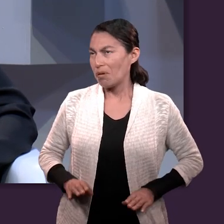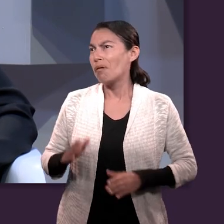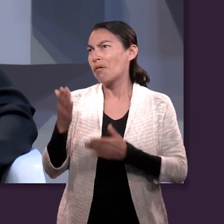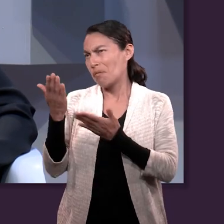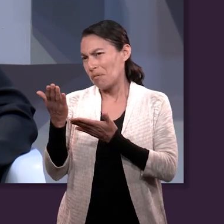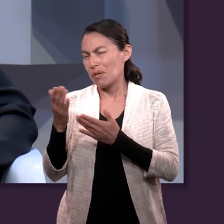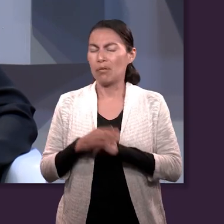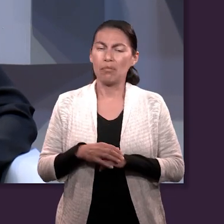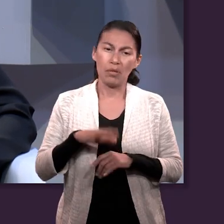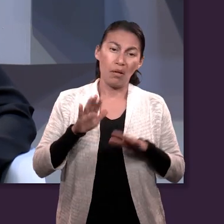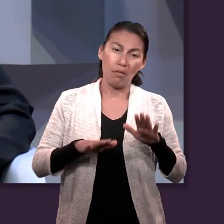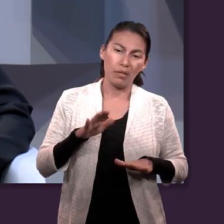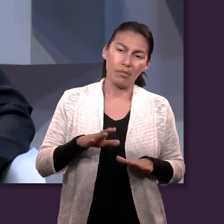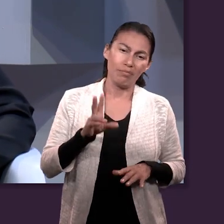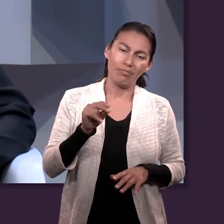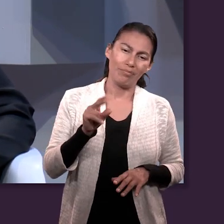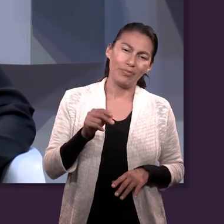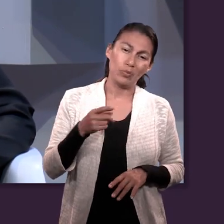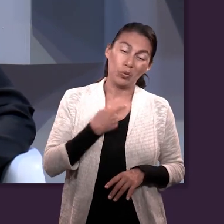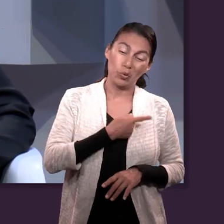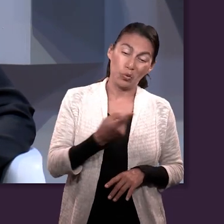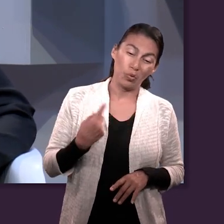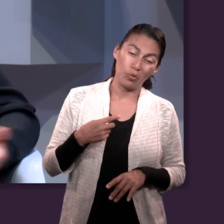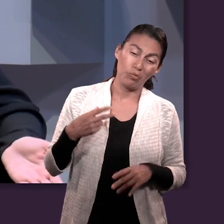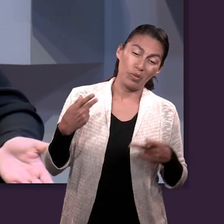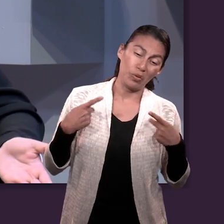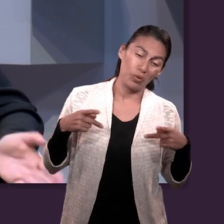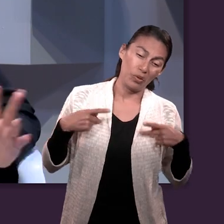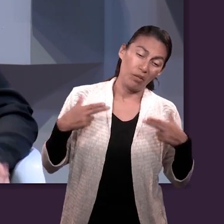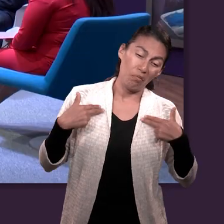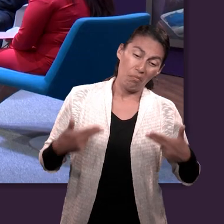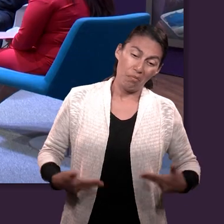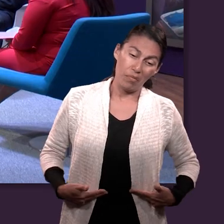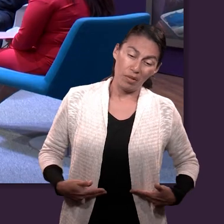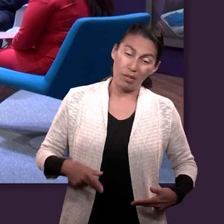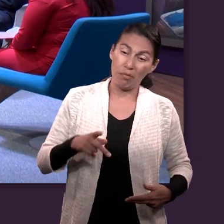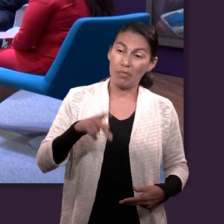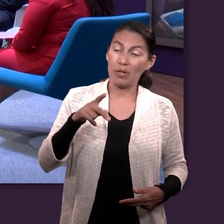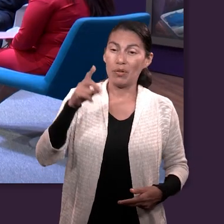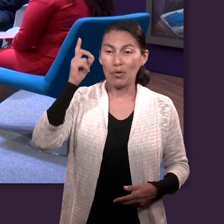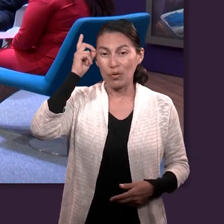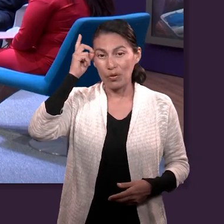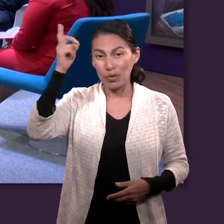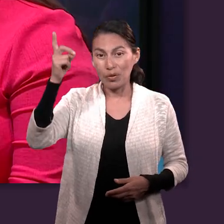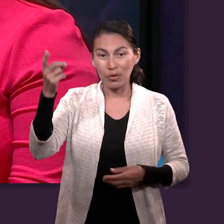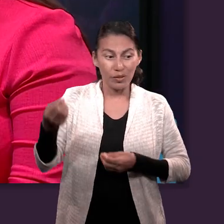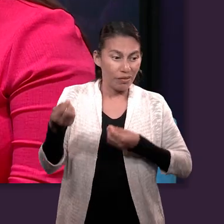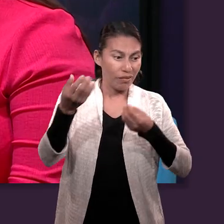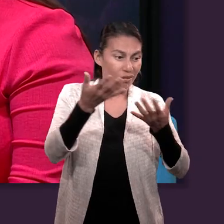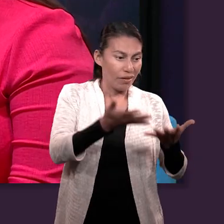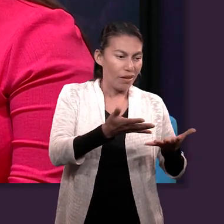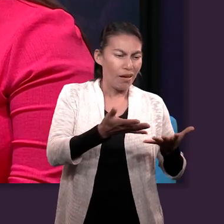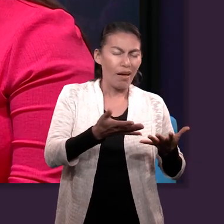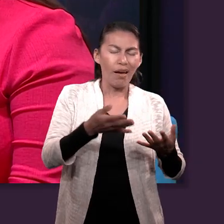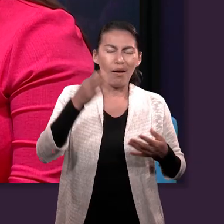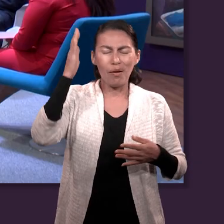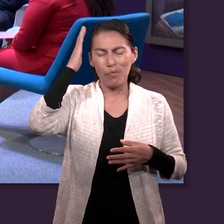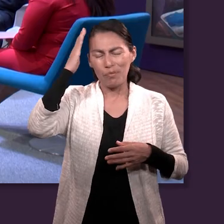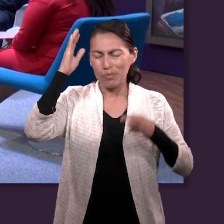merecen. O sea, si no lo mereces, pues no voy a hacer nada por ti, ¿no? Es a lo mejor un pensamiento que humanamente nosotros tenemos, pero que